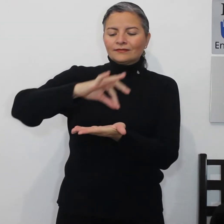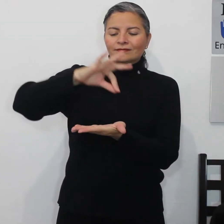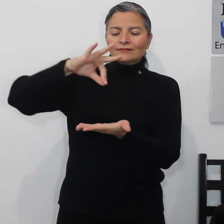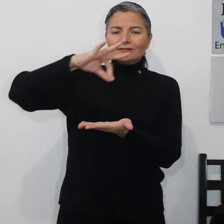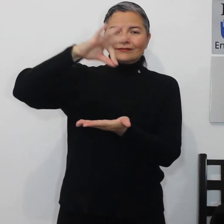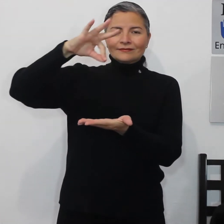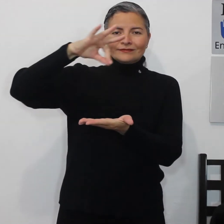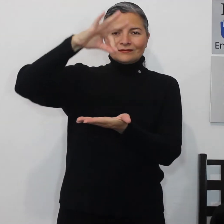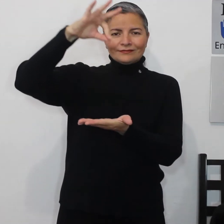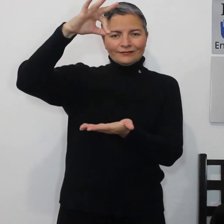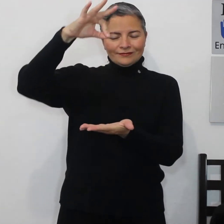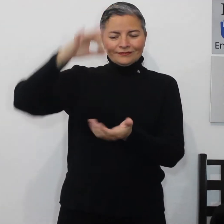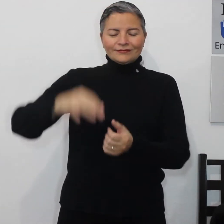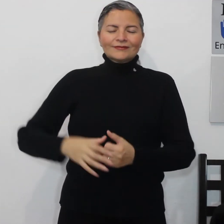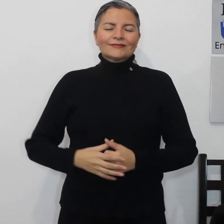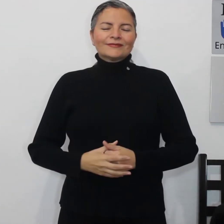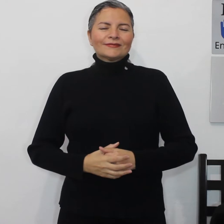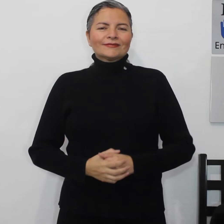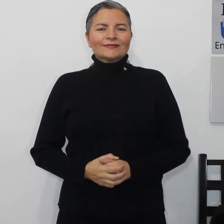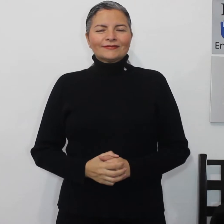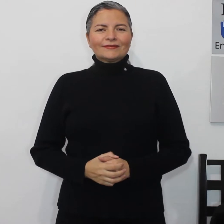corunda, durazno,